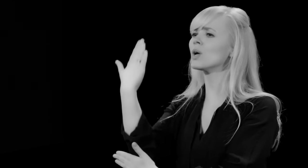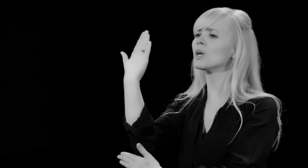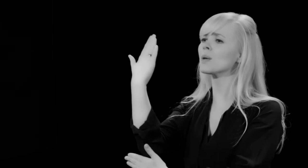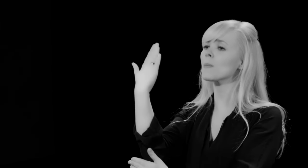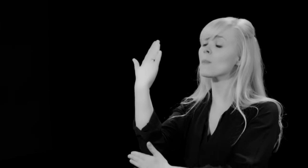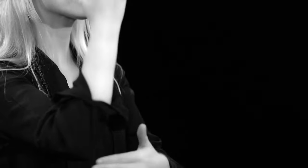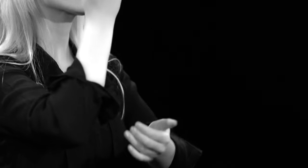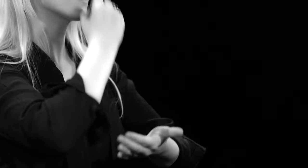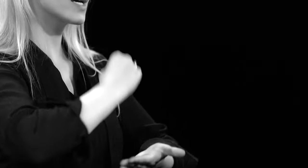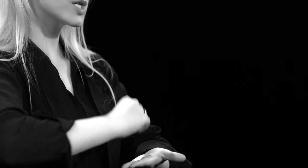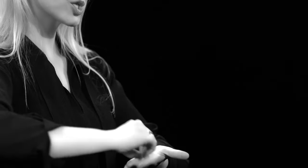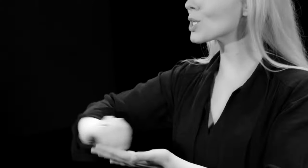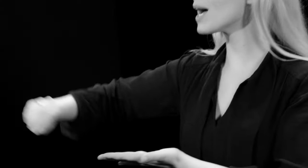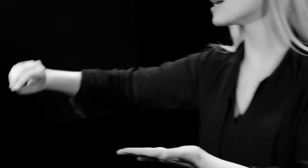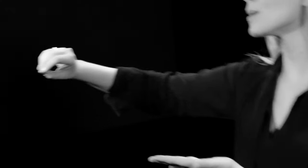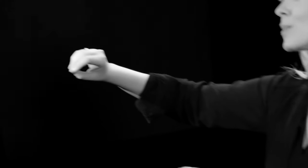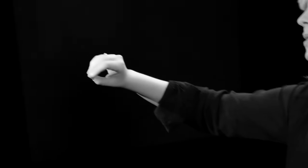schreibt